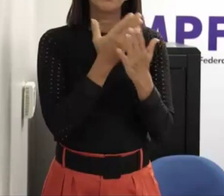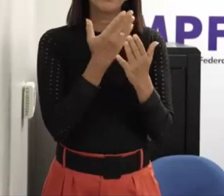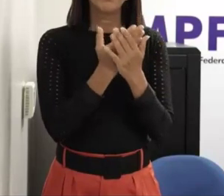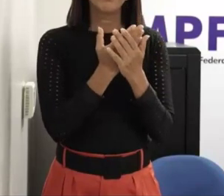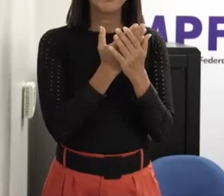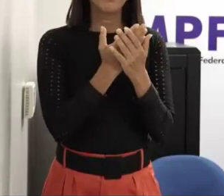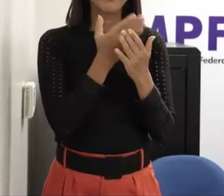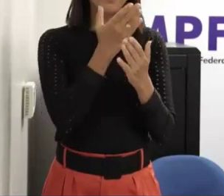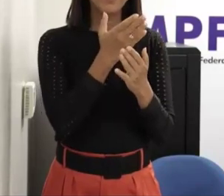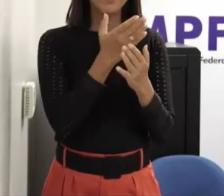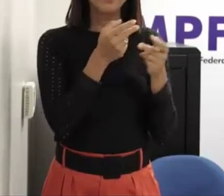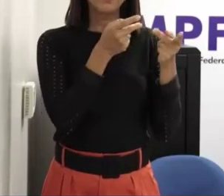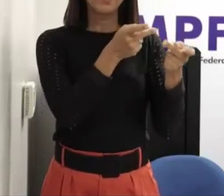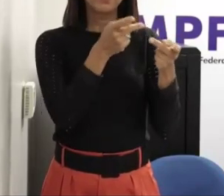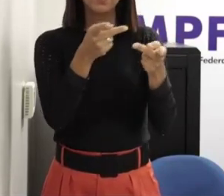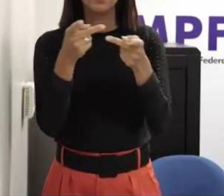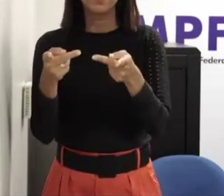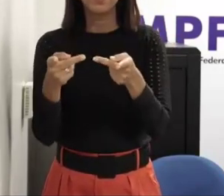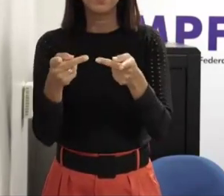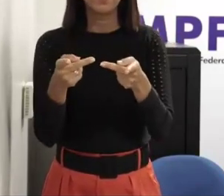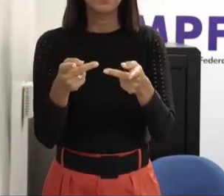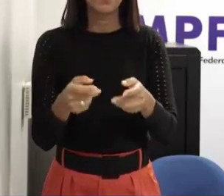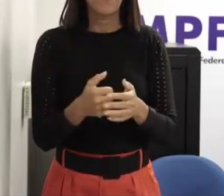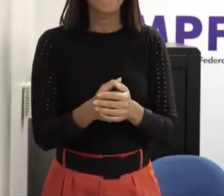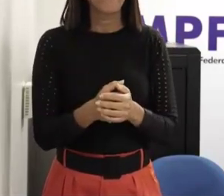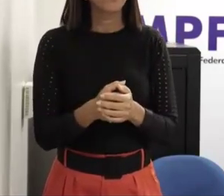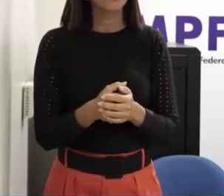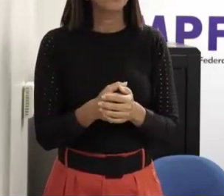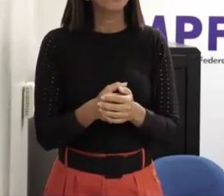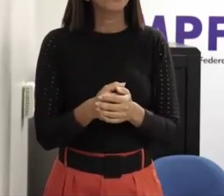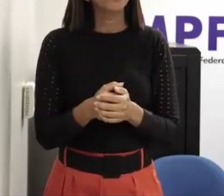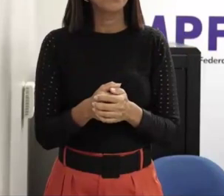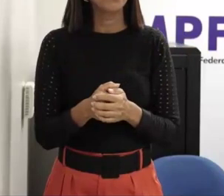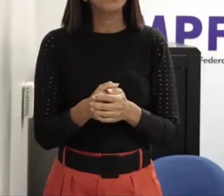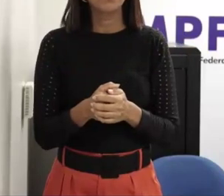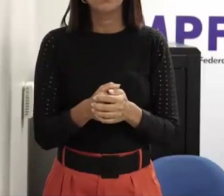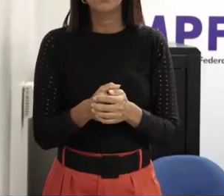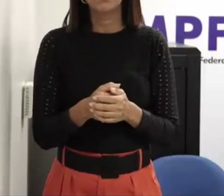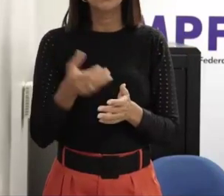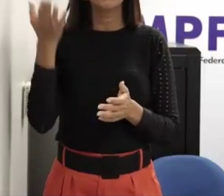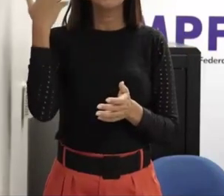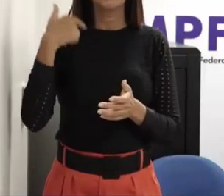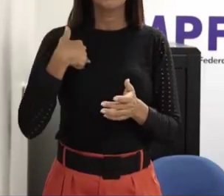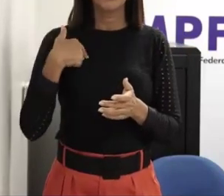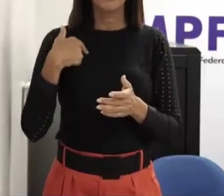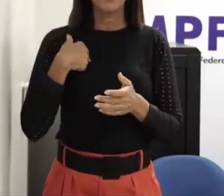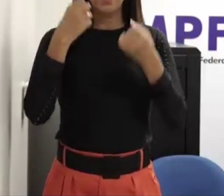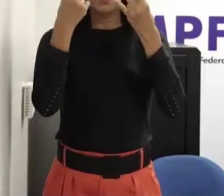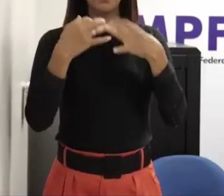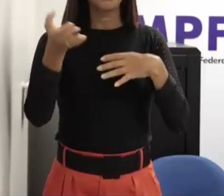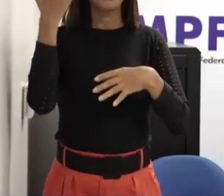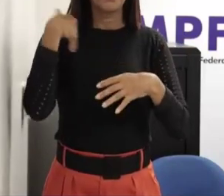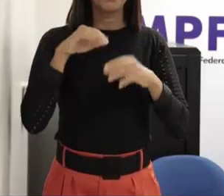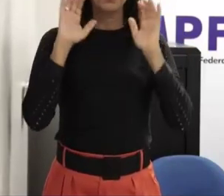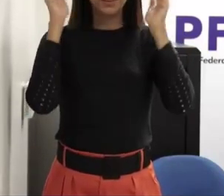em psicologia formei pelo IESP inclusive a minha primeira palestra foi sobre o autismo e o senhor estava na mesa